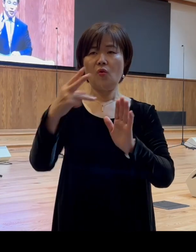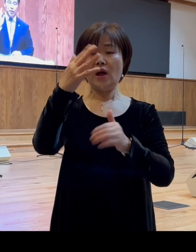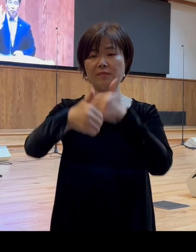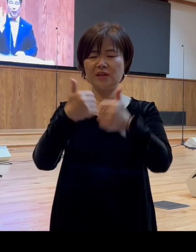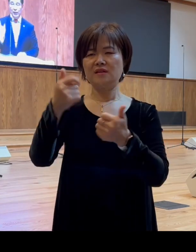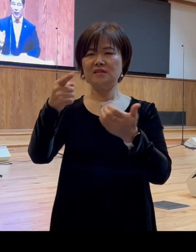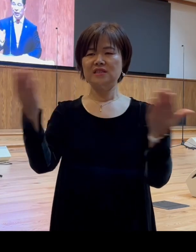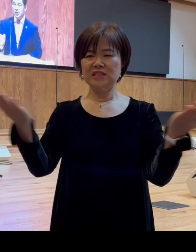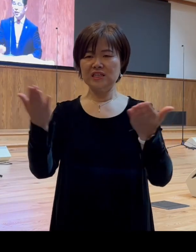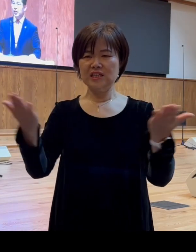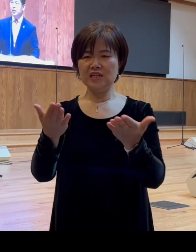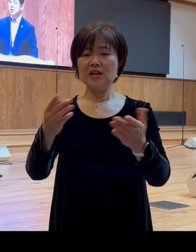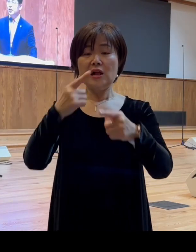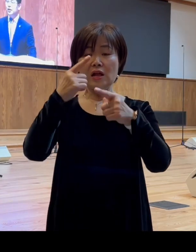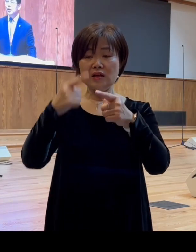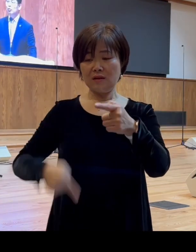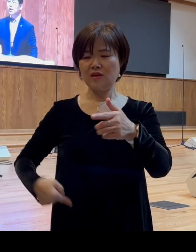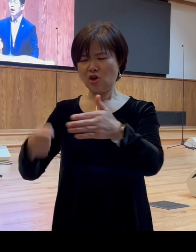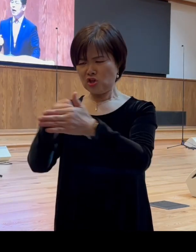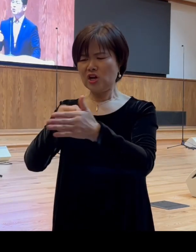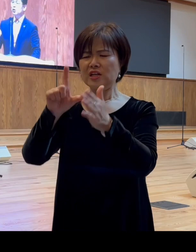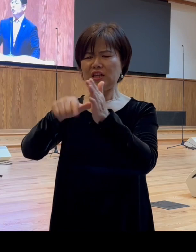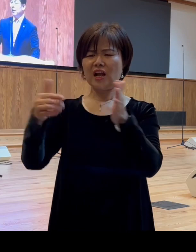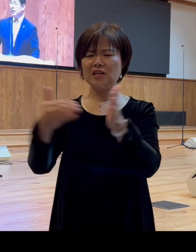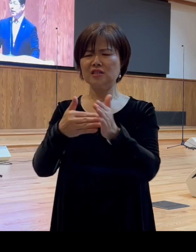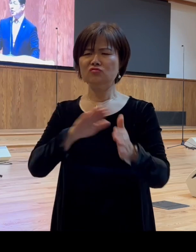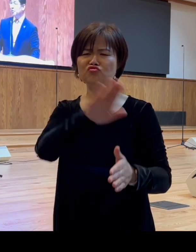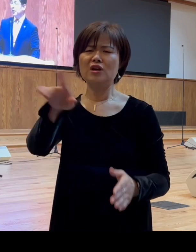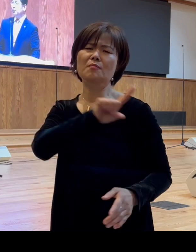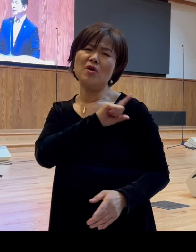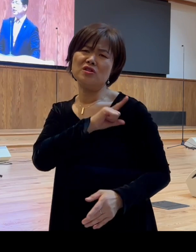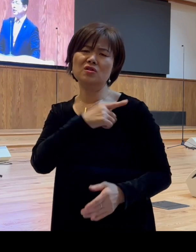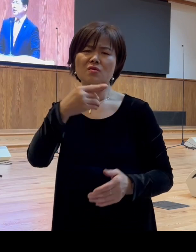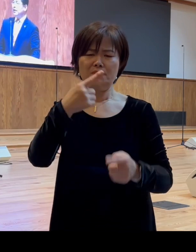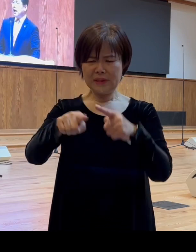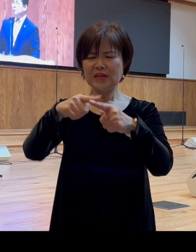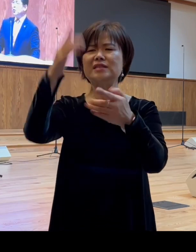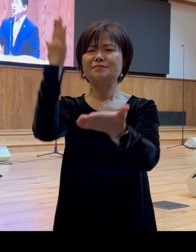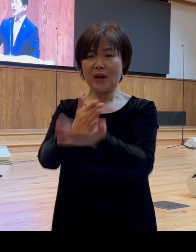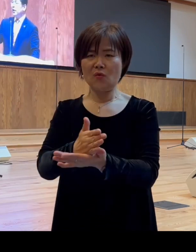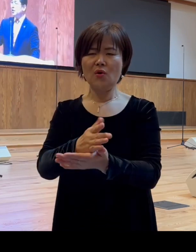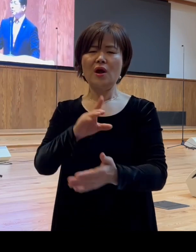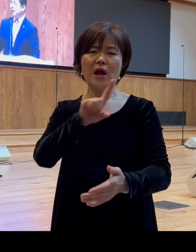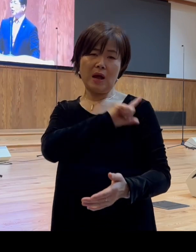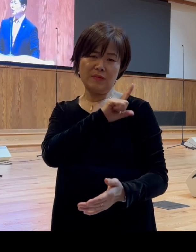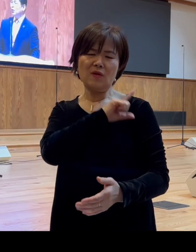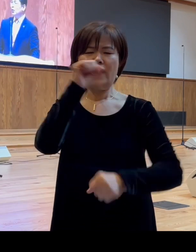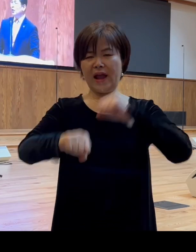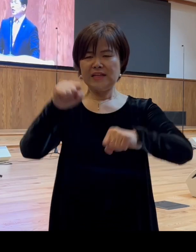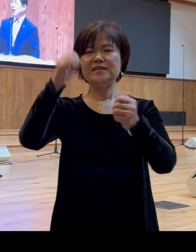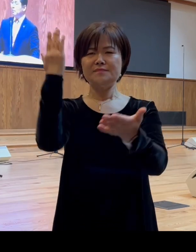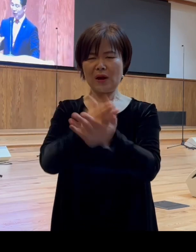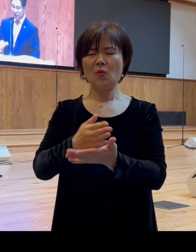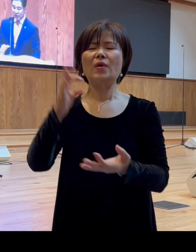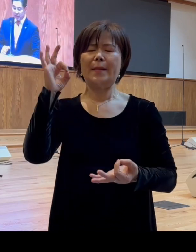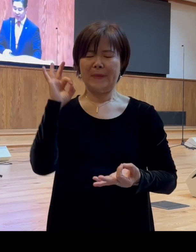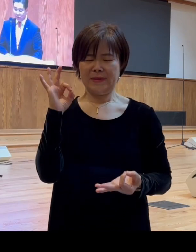판단하시기까지 우리가 앞서서 판단하지 말고 앞서서 행하지 말고 가만히 있으라는 것입니다